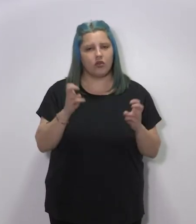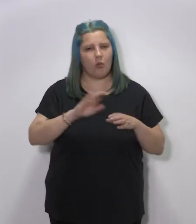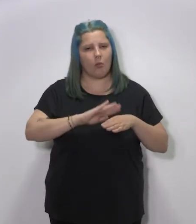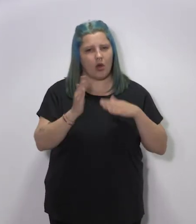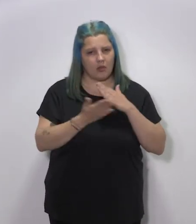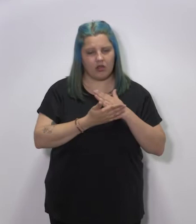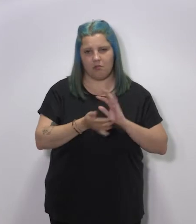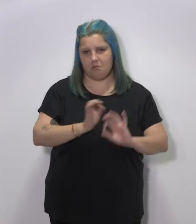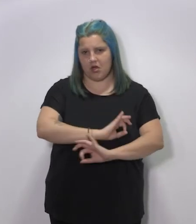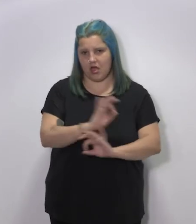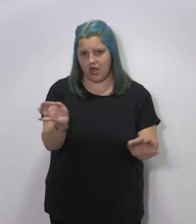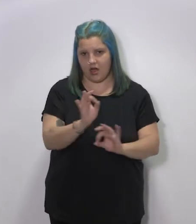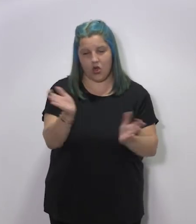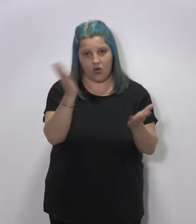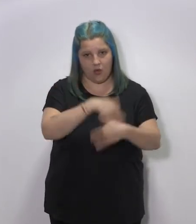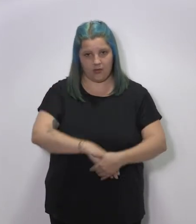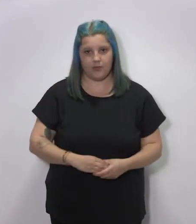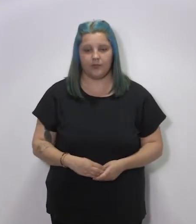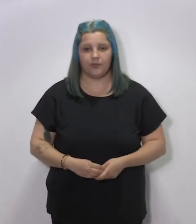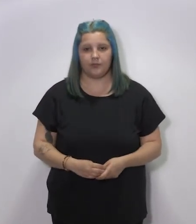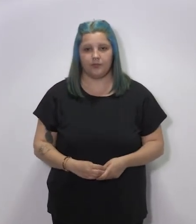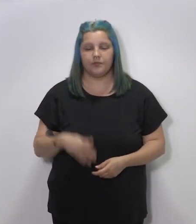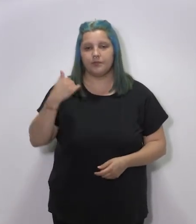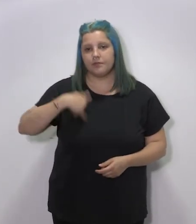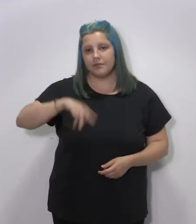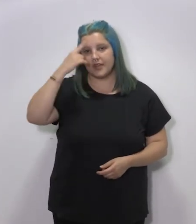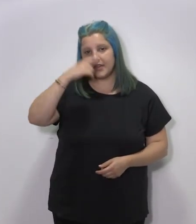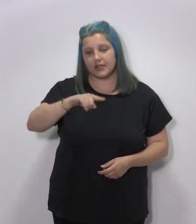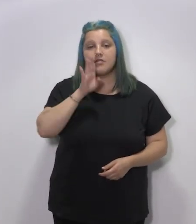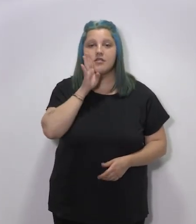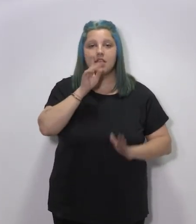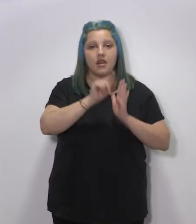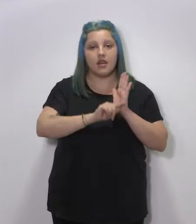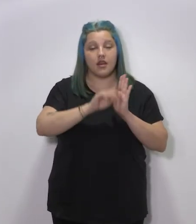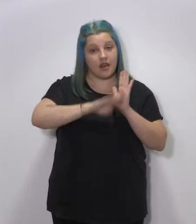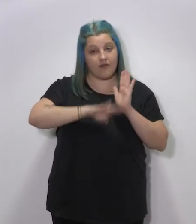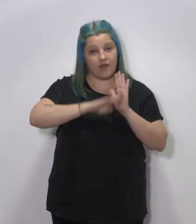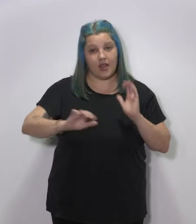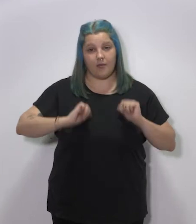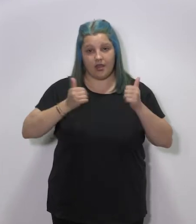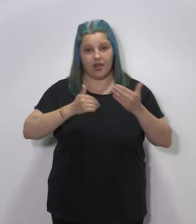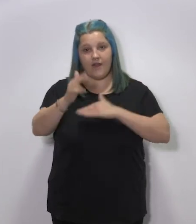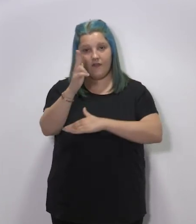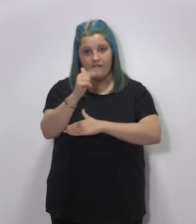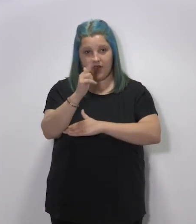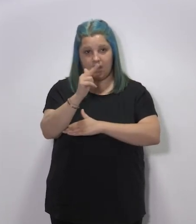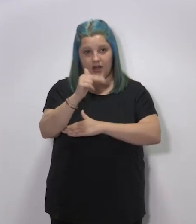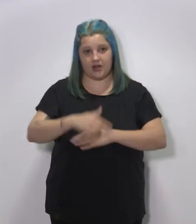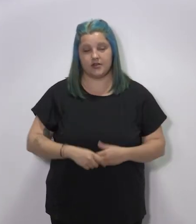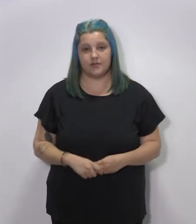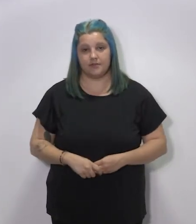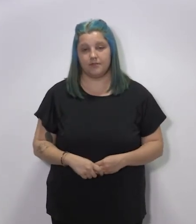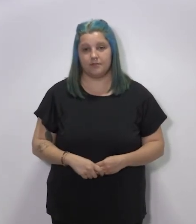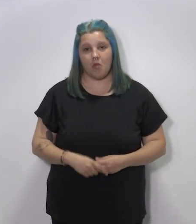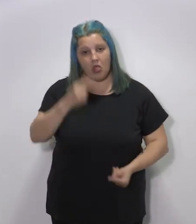perimetral en ningún municipio de nuestra comunidad. Como ya saben, estos niveles entrarán en vigor este viernes